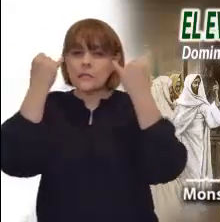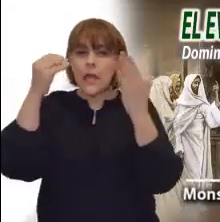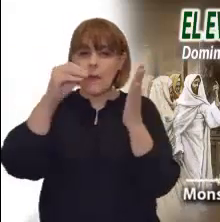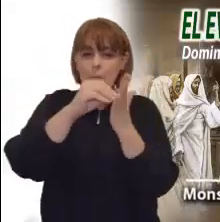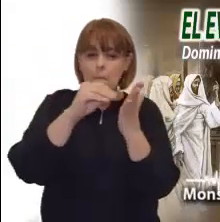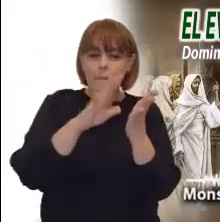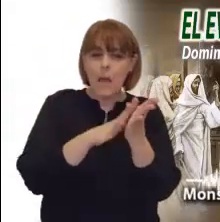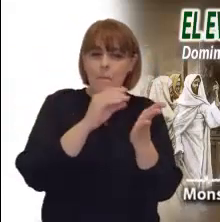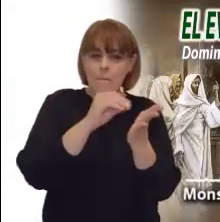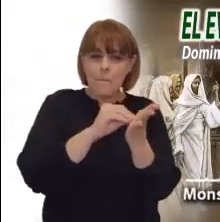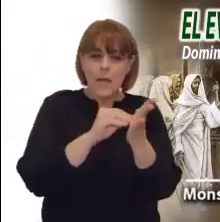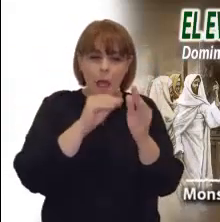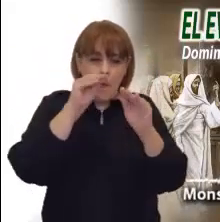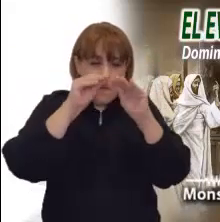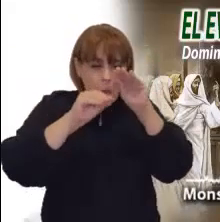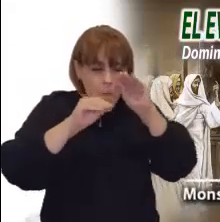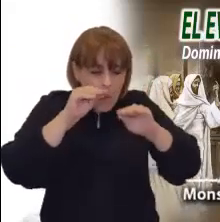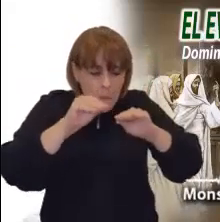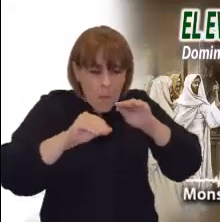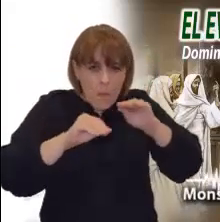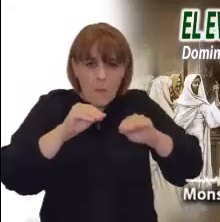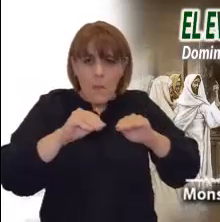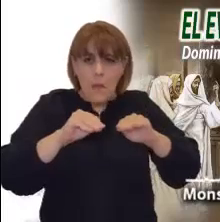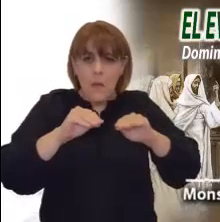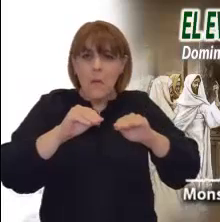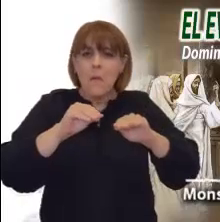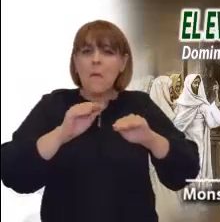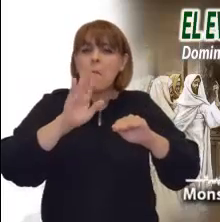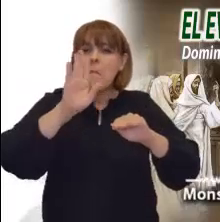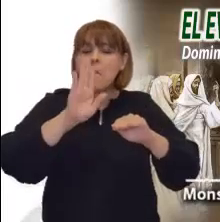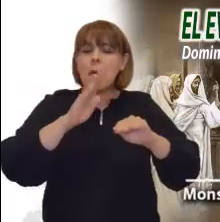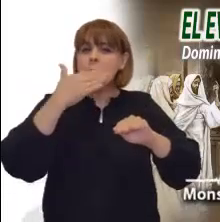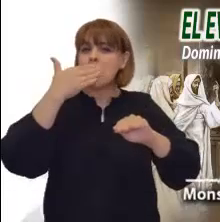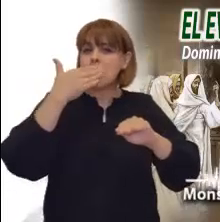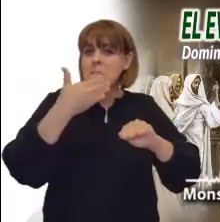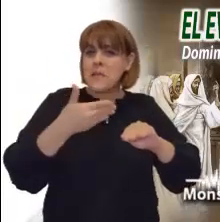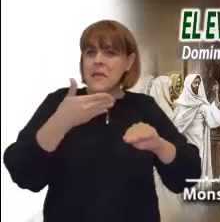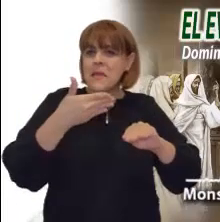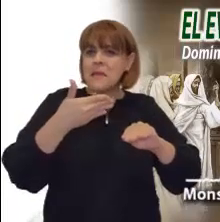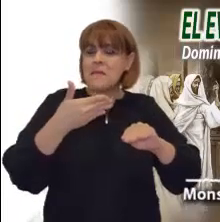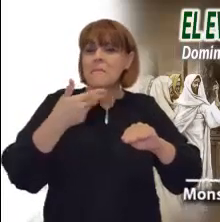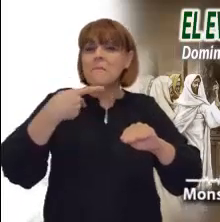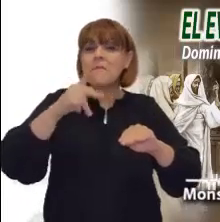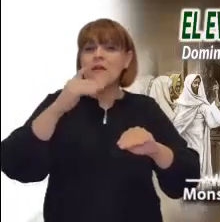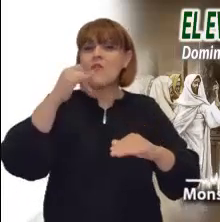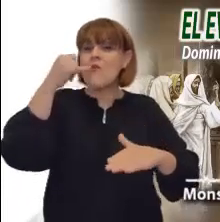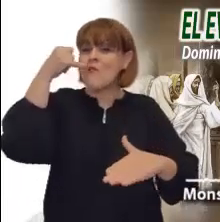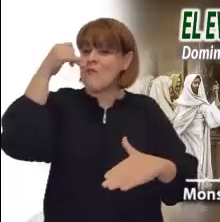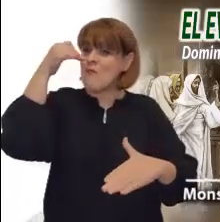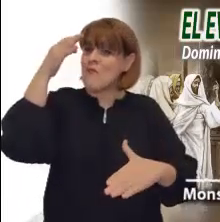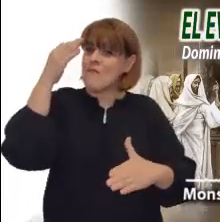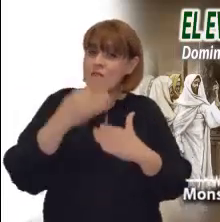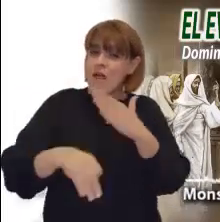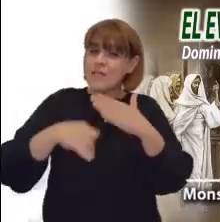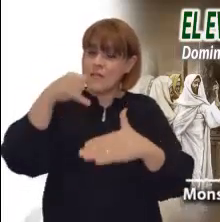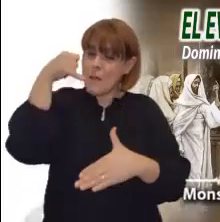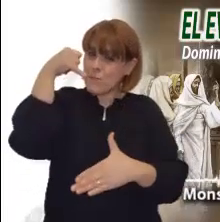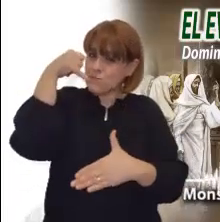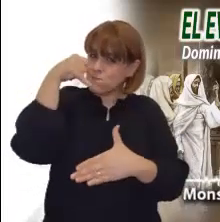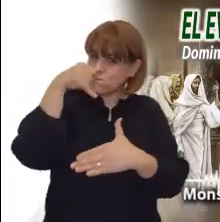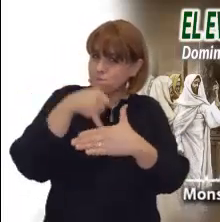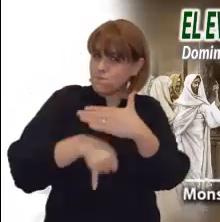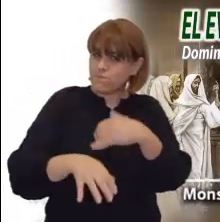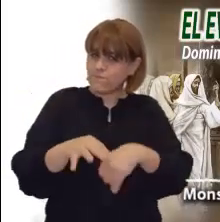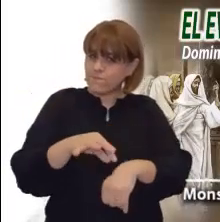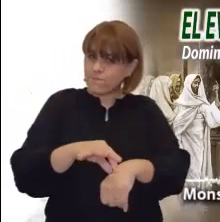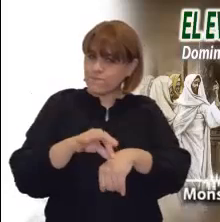profundas y que adormezca las ansias de una vida coherente. Hoy también podemos vivir un